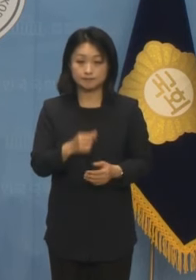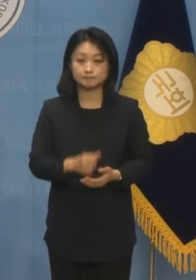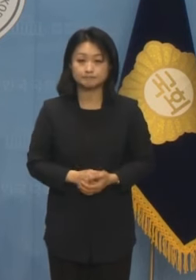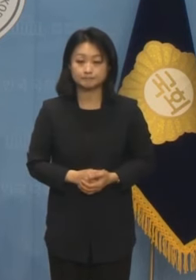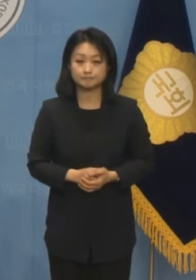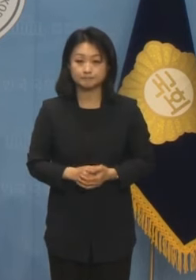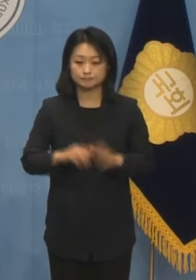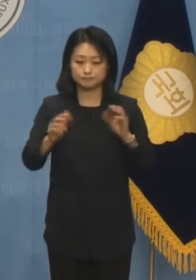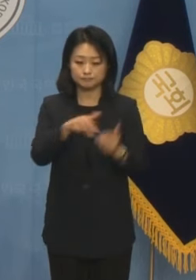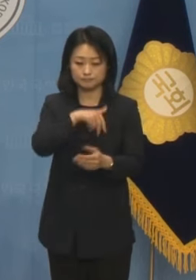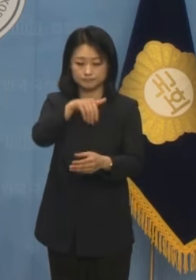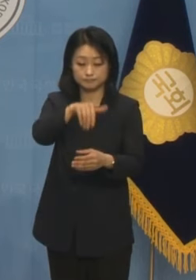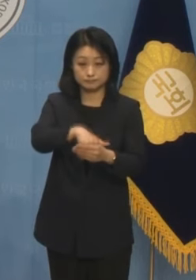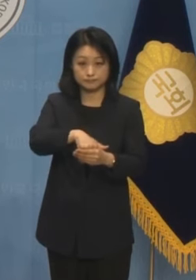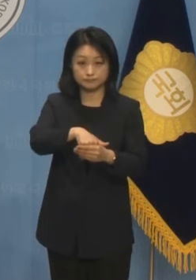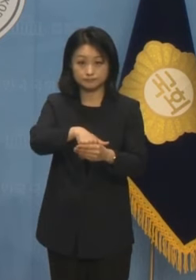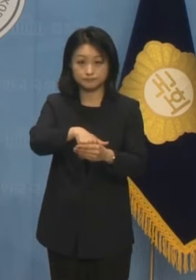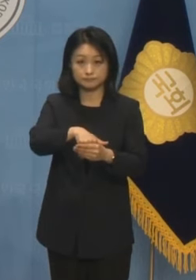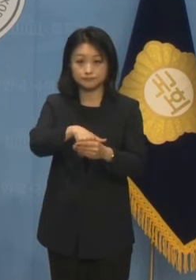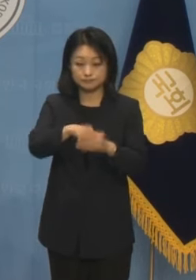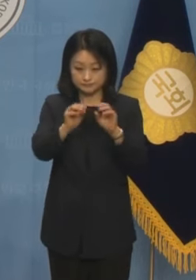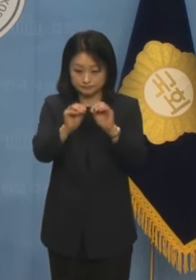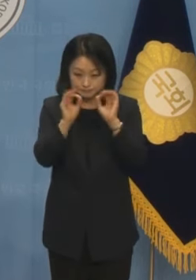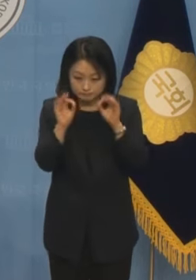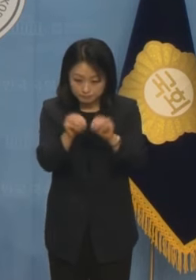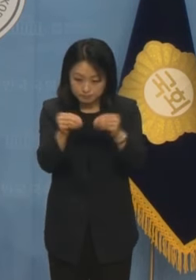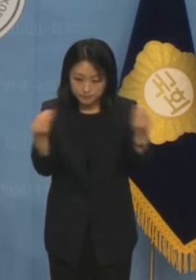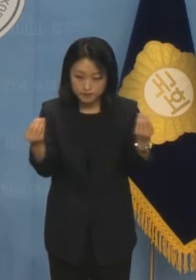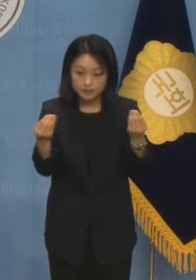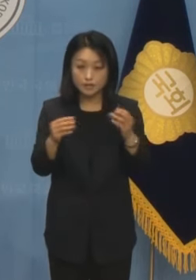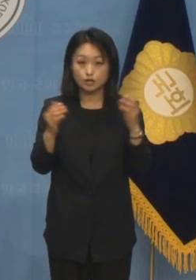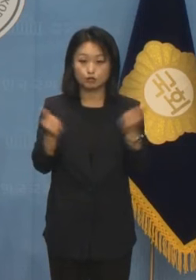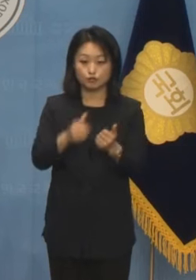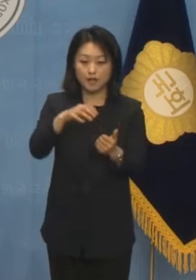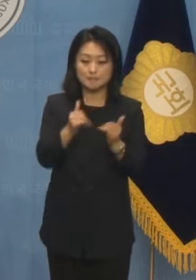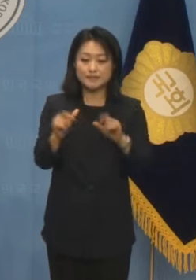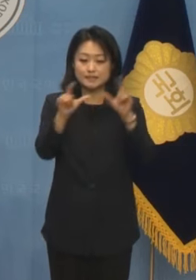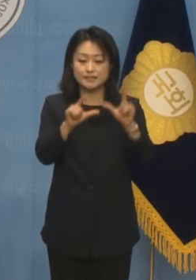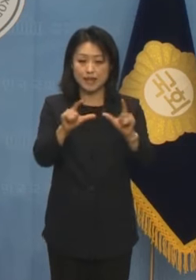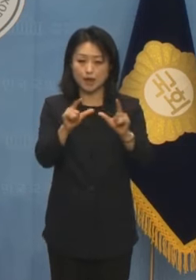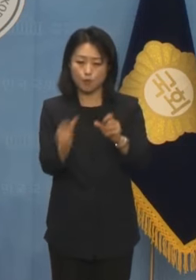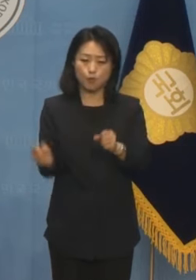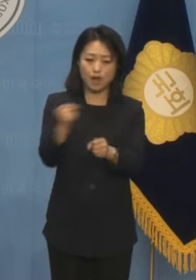총선 민심은 국회가 민생 회복에 나서달라는 것이었습니다.